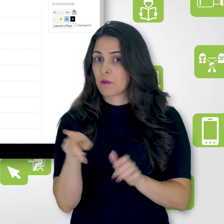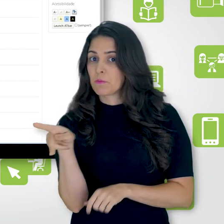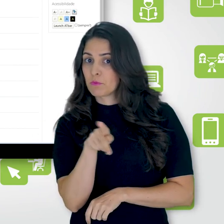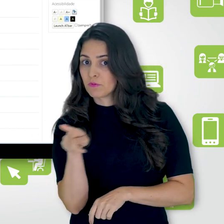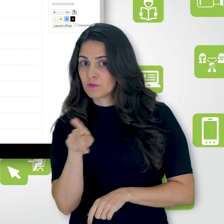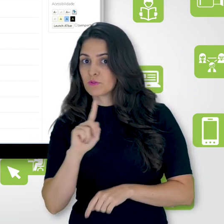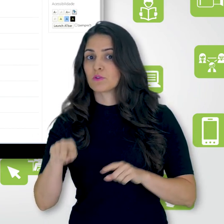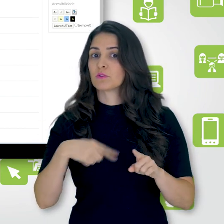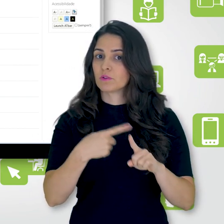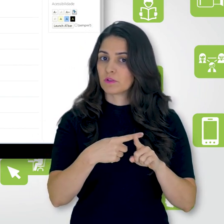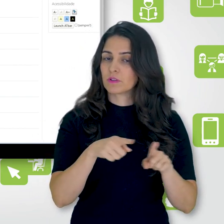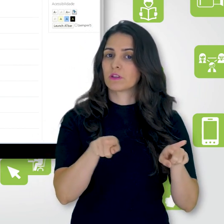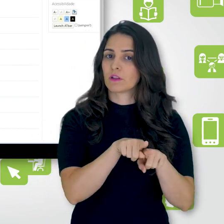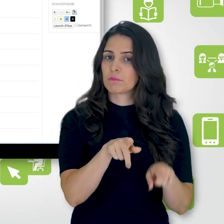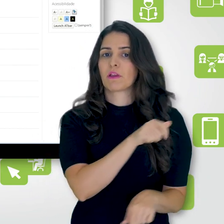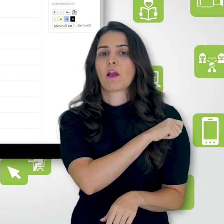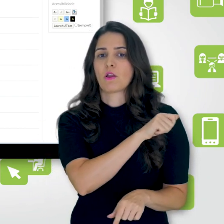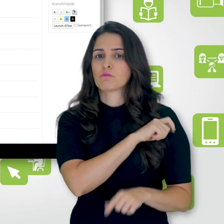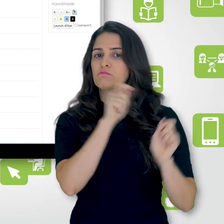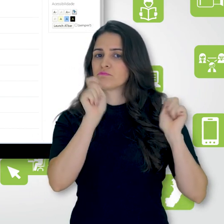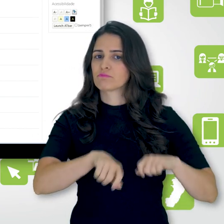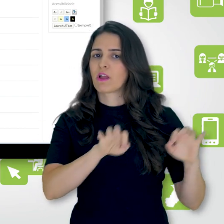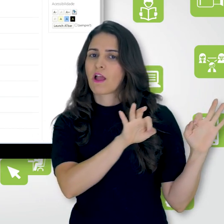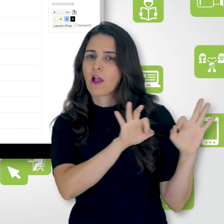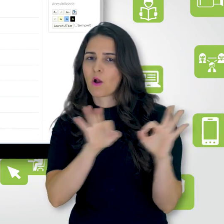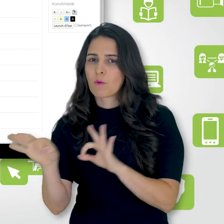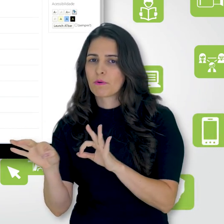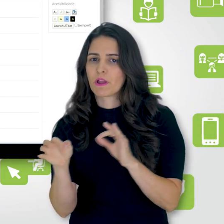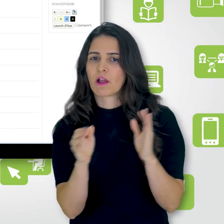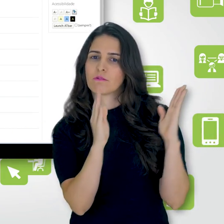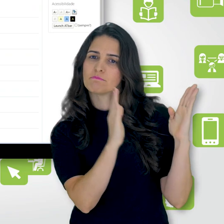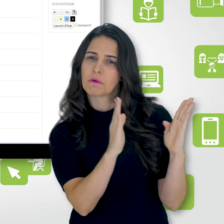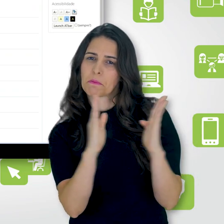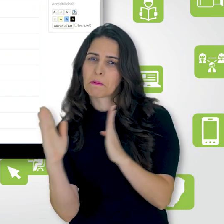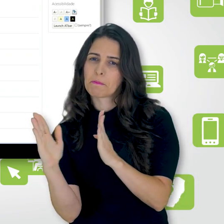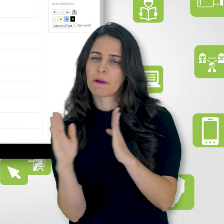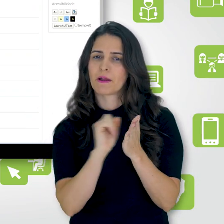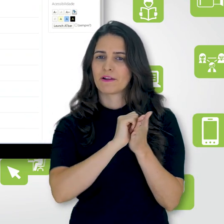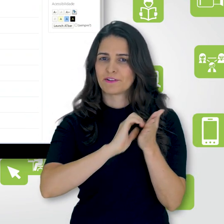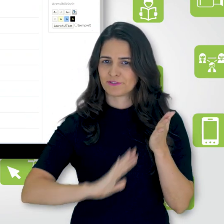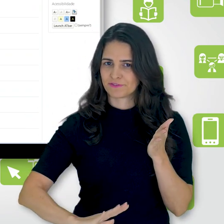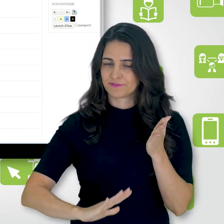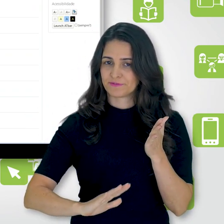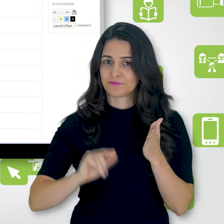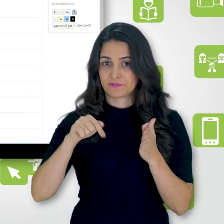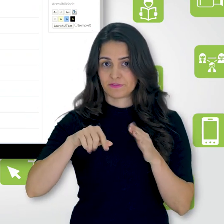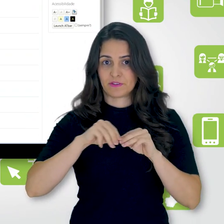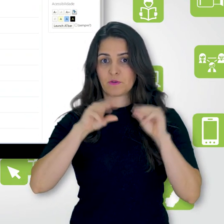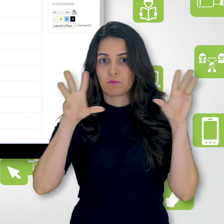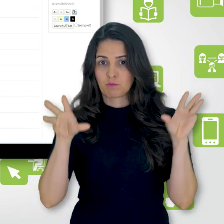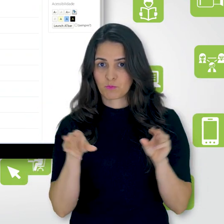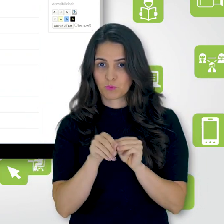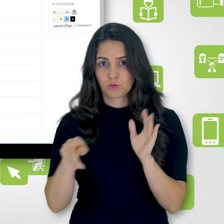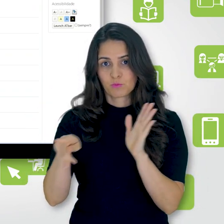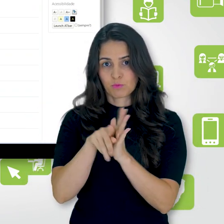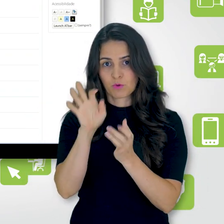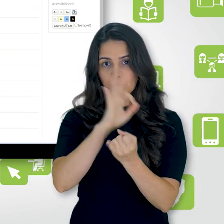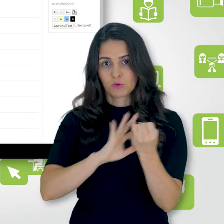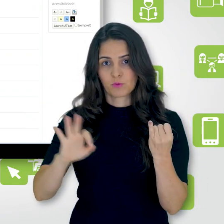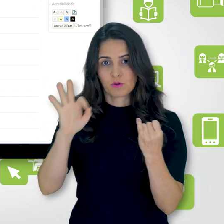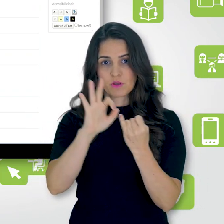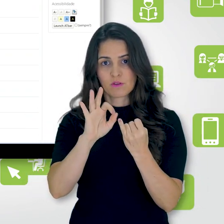pelos professores quanto pelos próprios alunos. Então, no Moodle do IFES, esta configuração já está